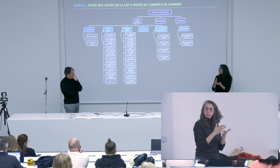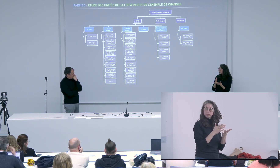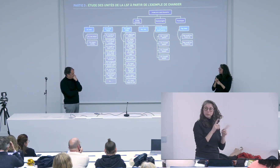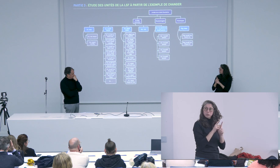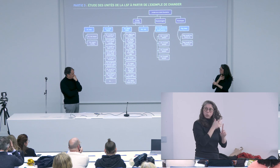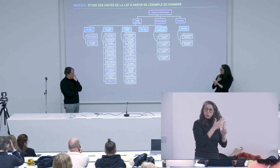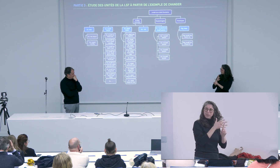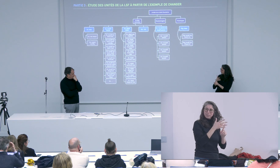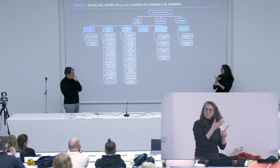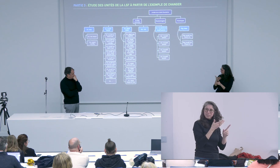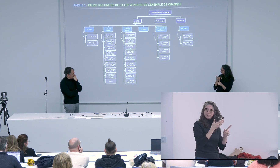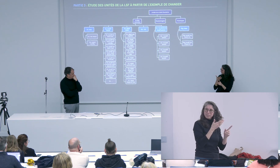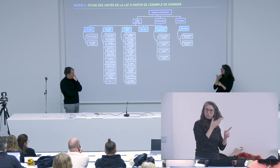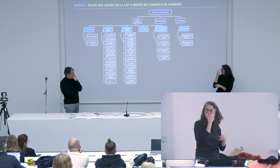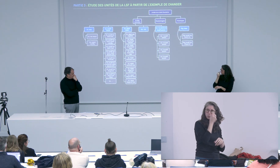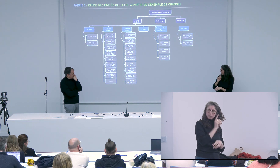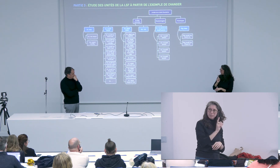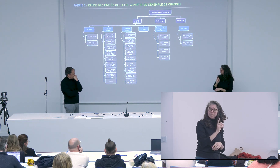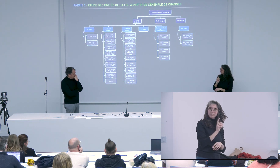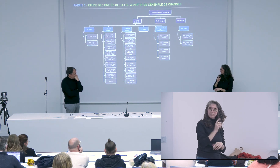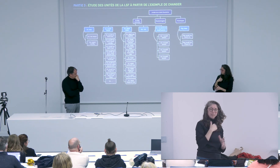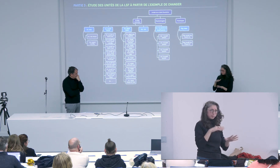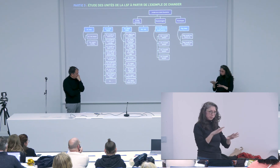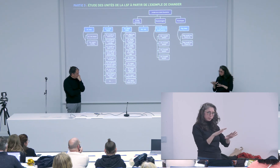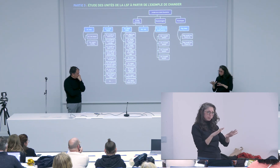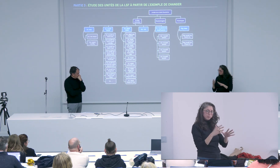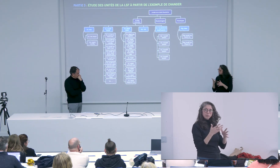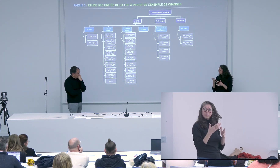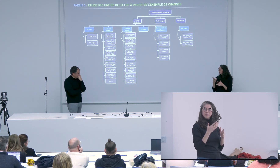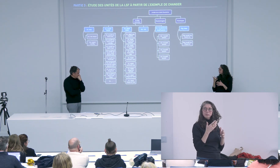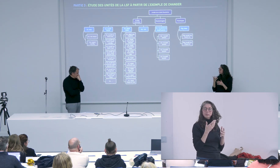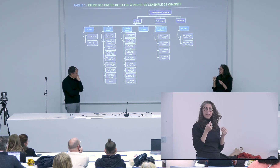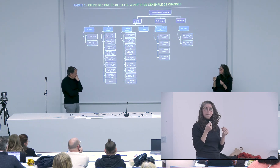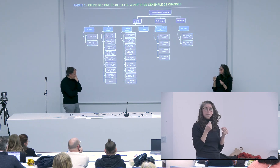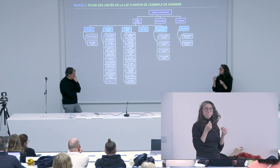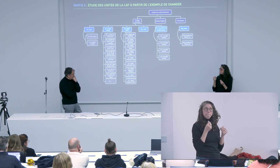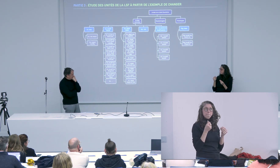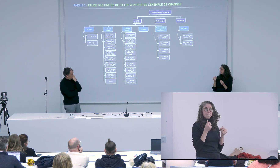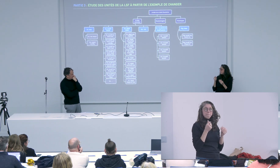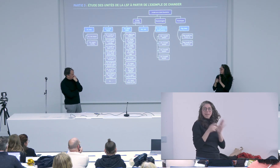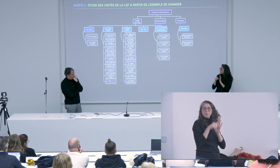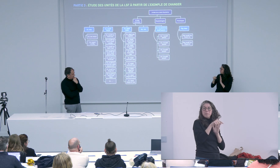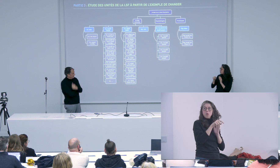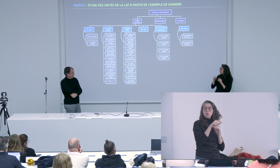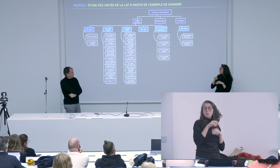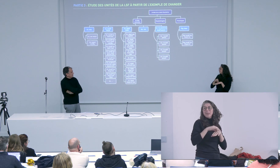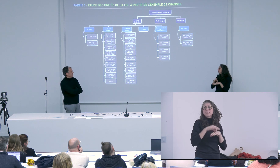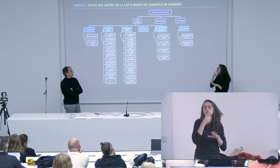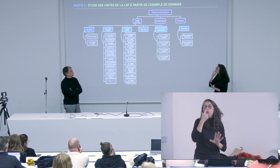regardait vers une personne qui l'aidait dans ce qu'il exprimait et ça ça m'échappait et je n'arrivais pas à comprendre